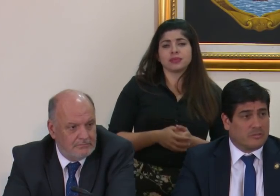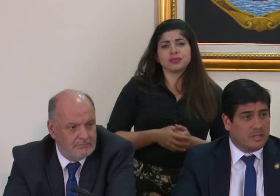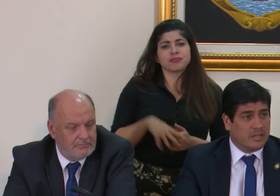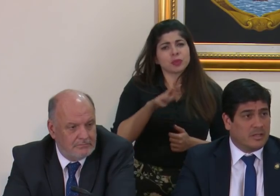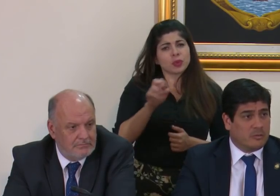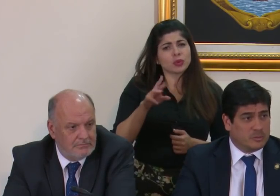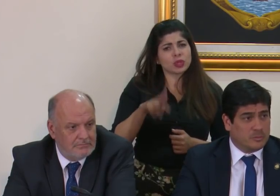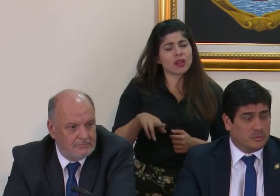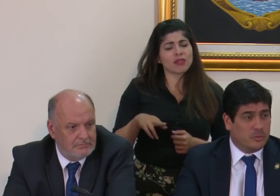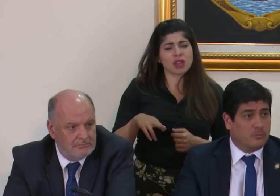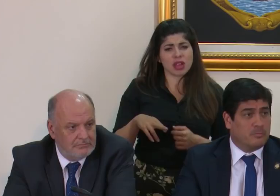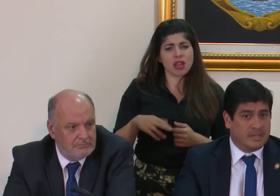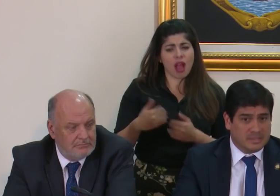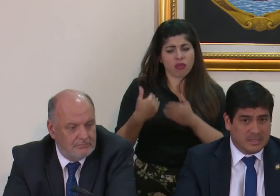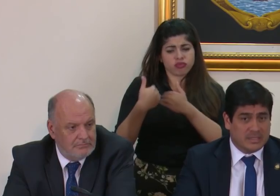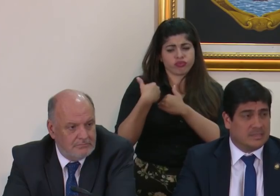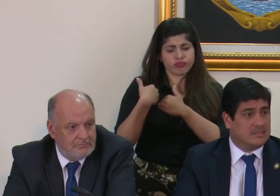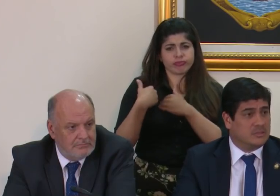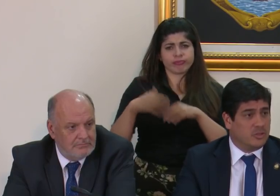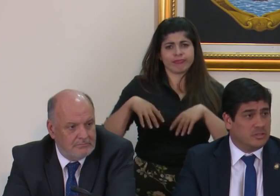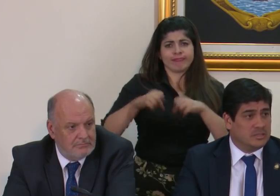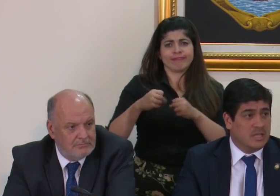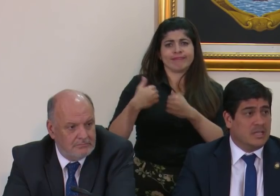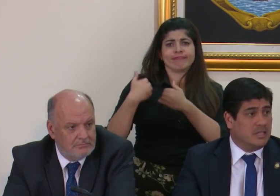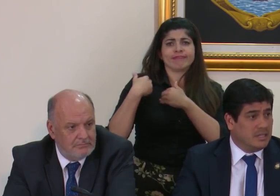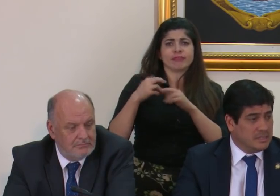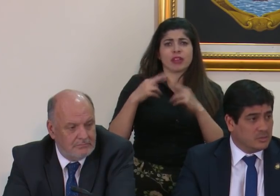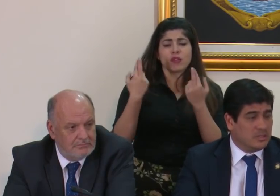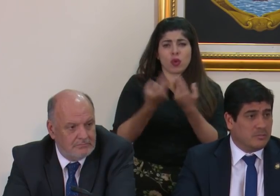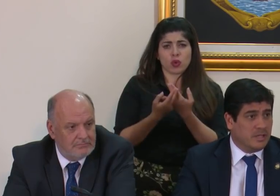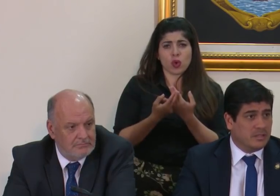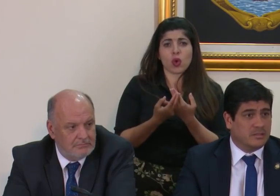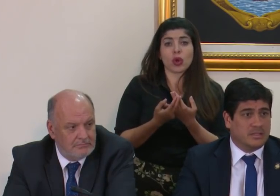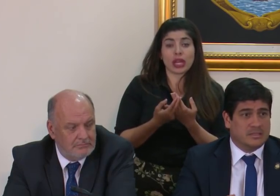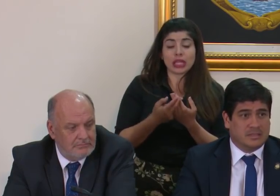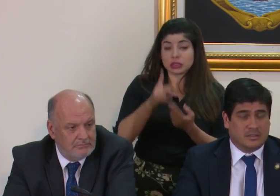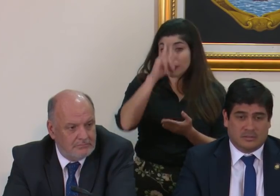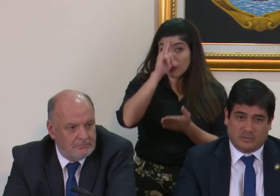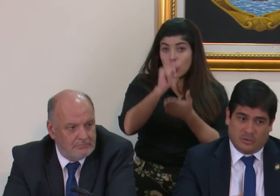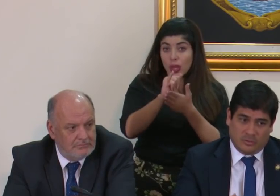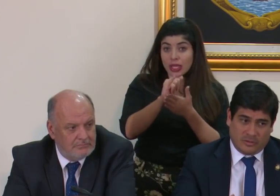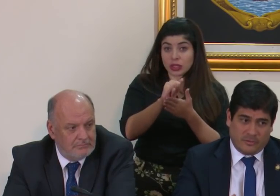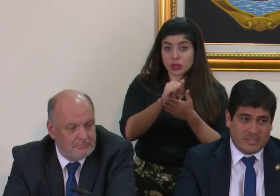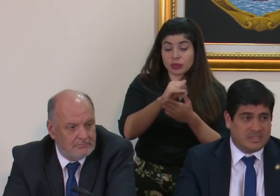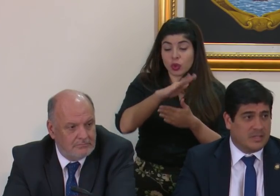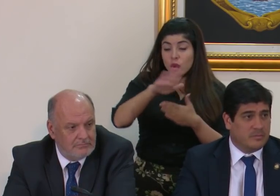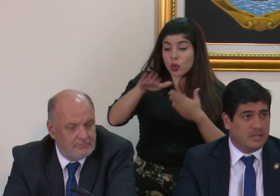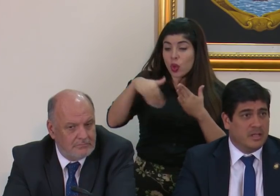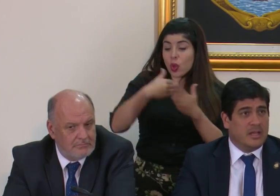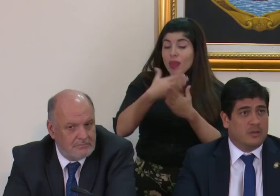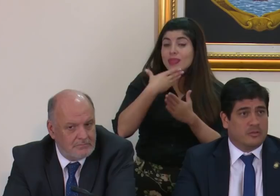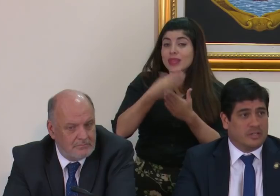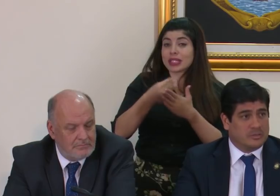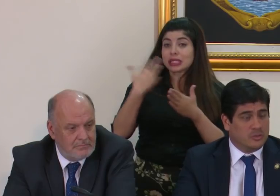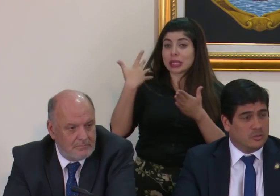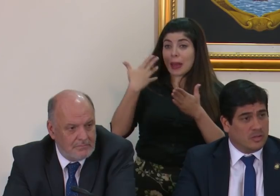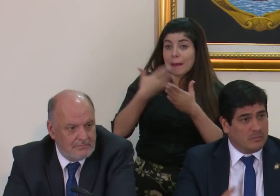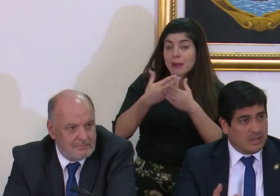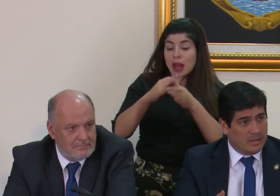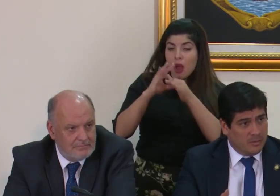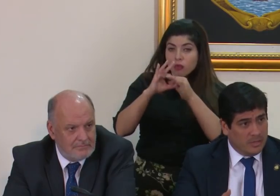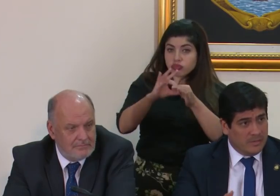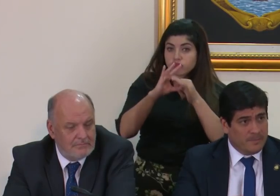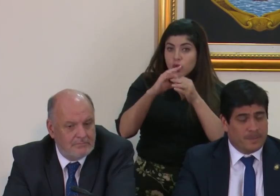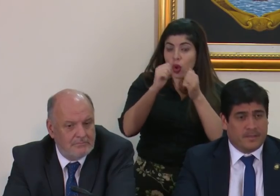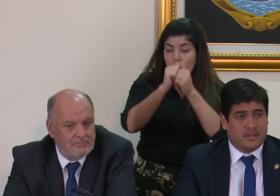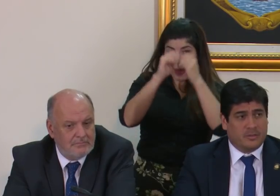Costa Rica le correspondió presidir esas sesiones y en eso también desde todo lo que fue diciembre en coordinación con